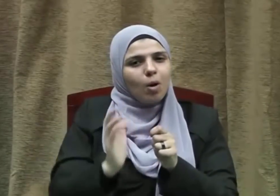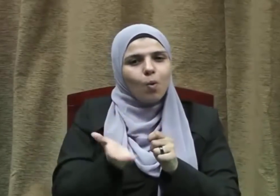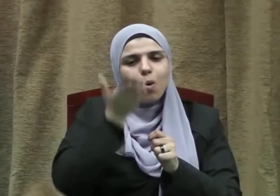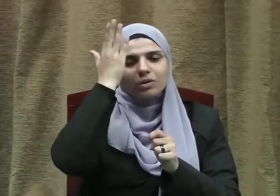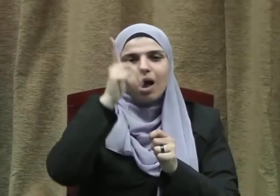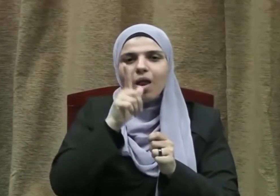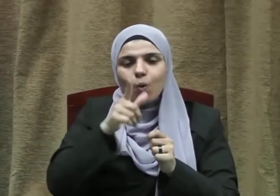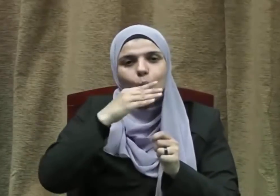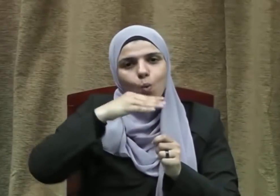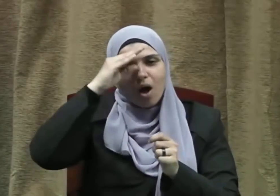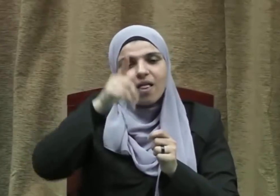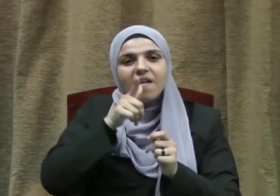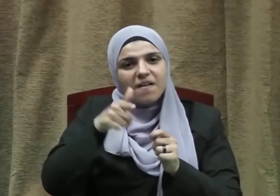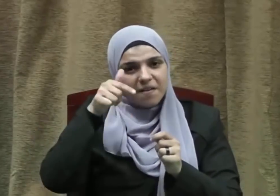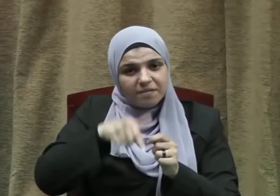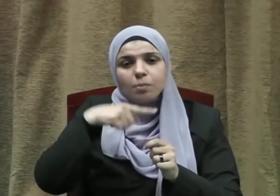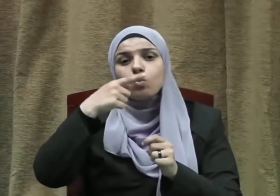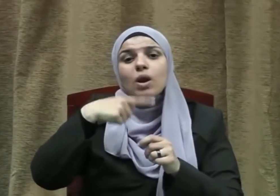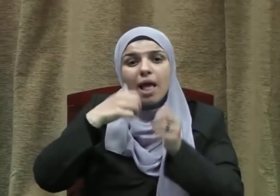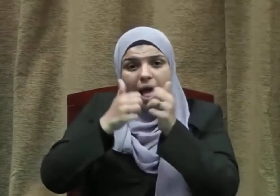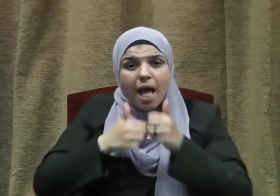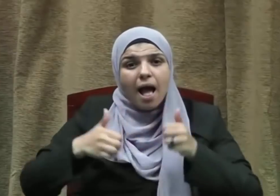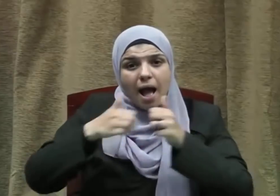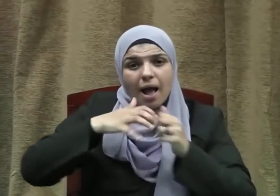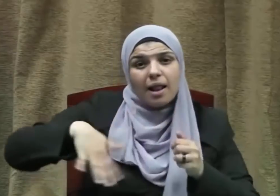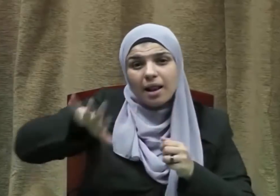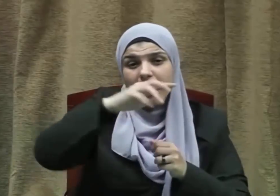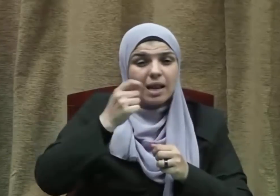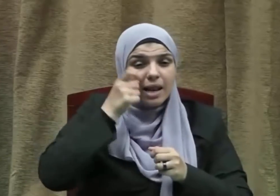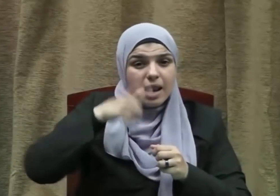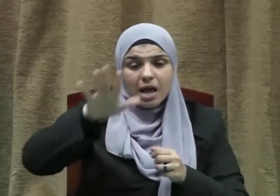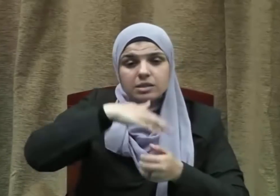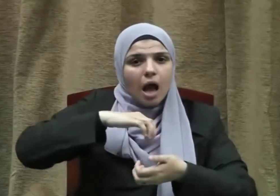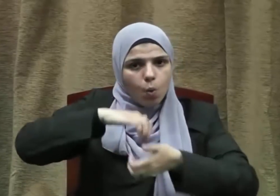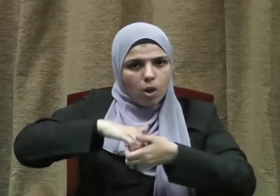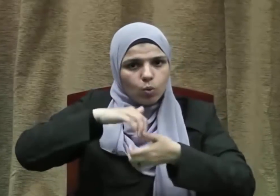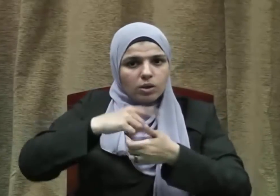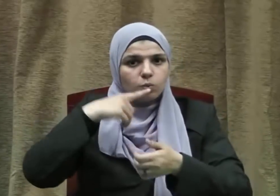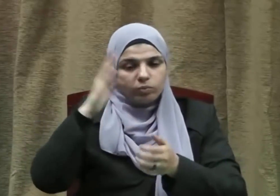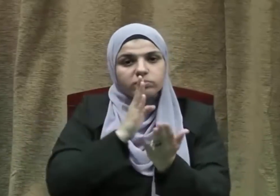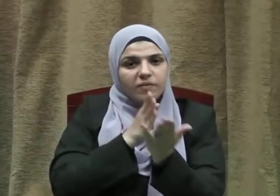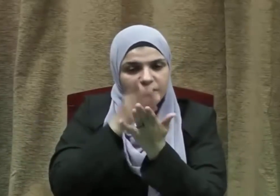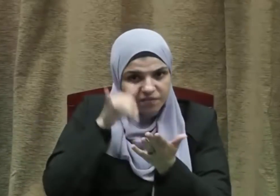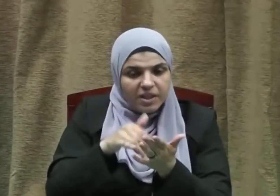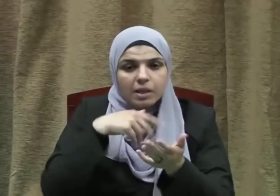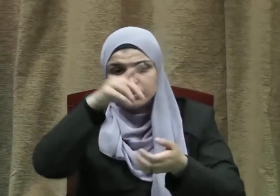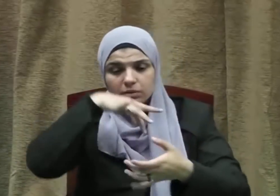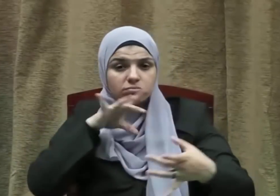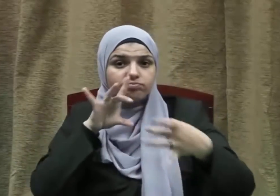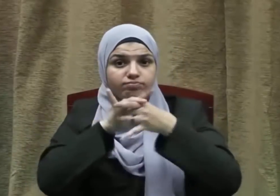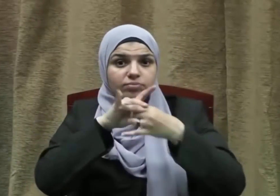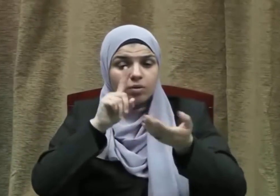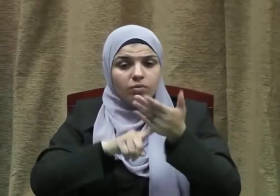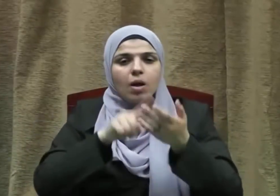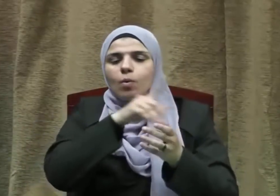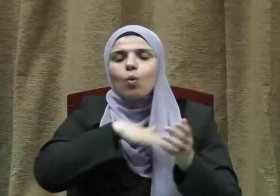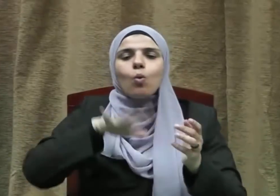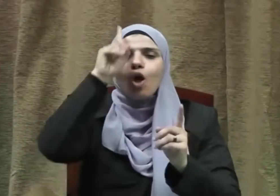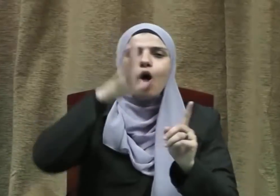وتعالى أن أهل الوفاء الملتزمين بعهودهم ومواثيقهم هم أهل محبته